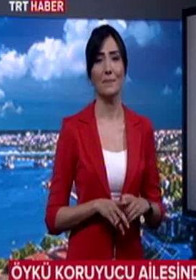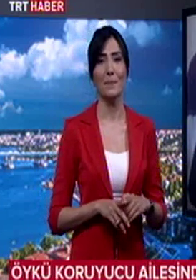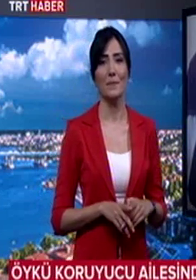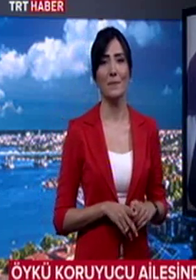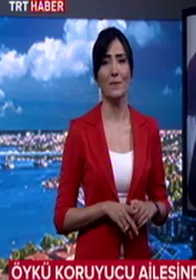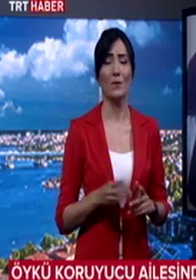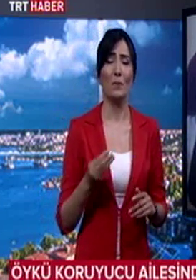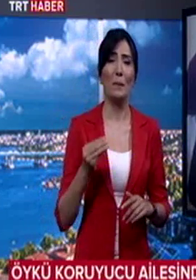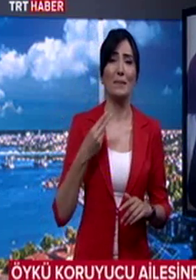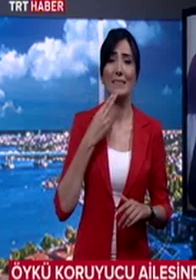Onu çok özledim.